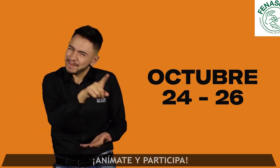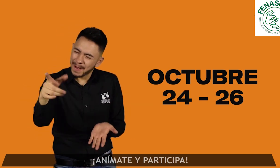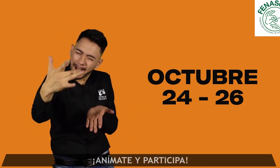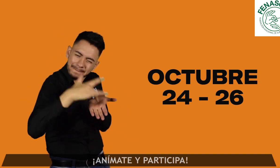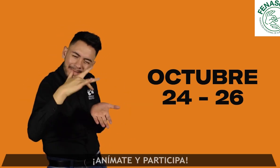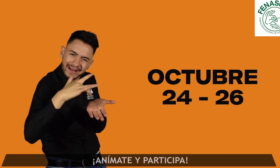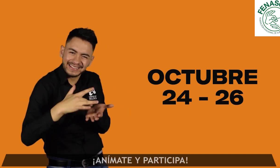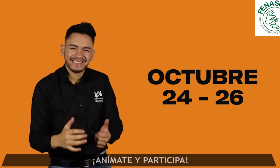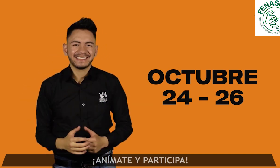participa!